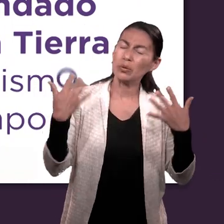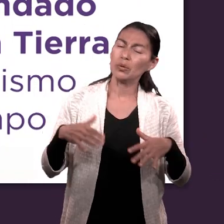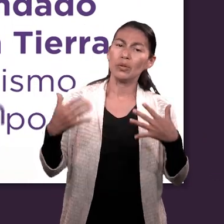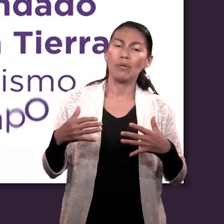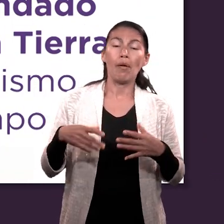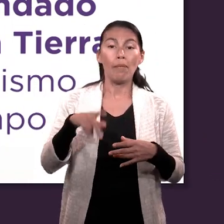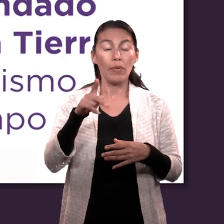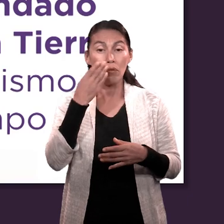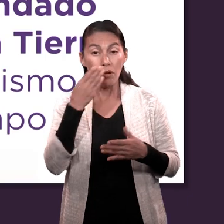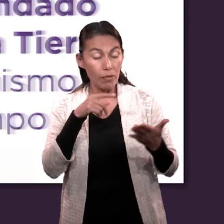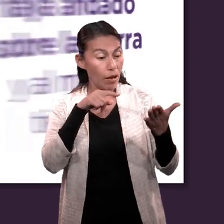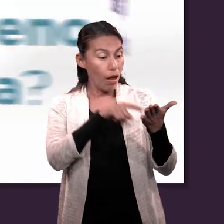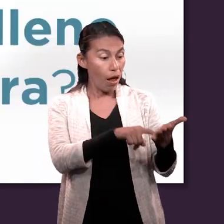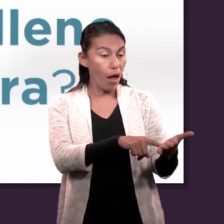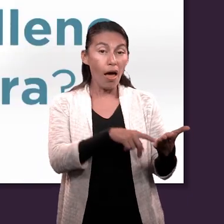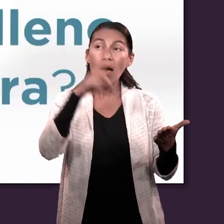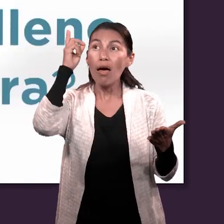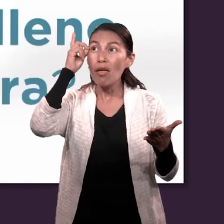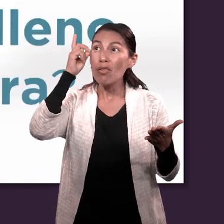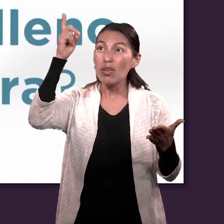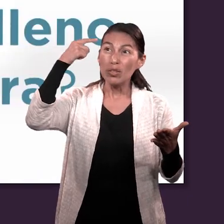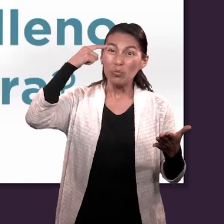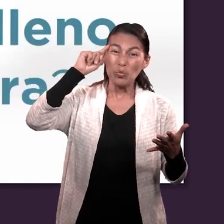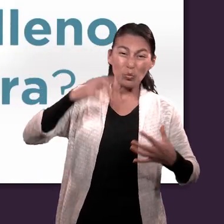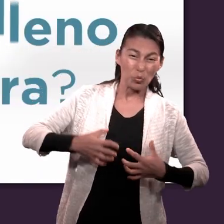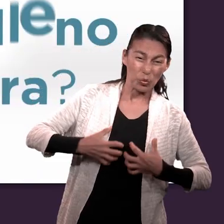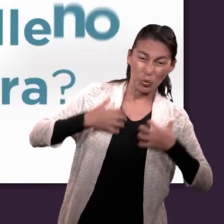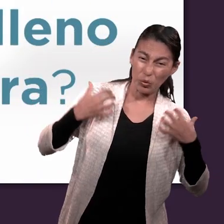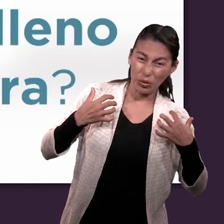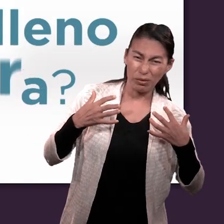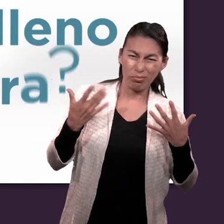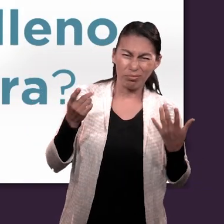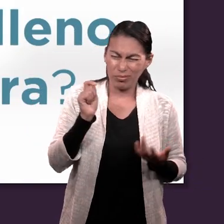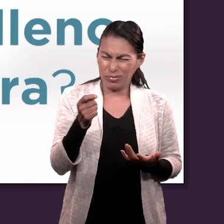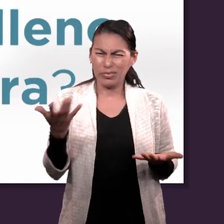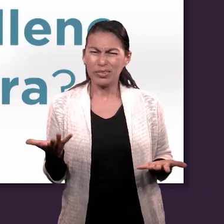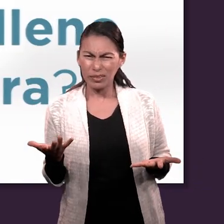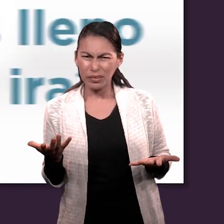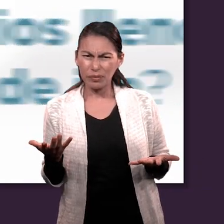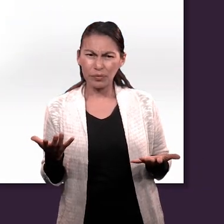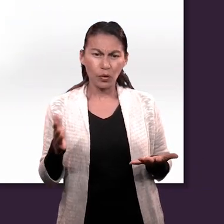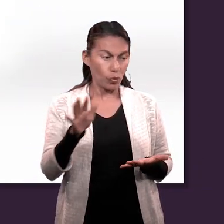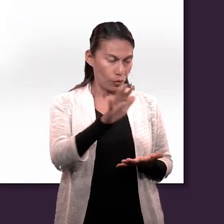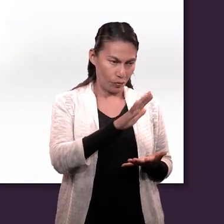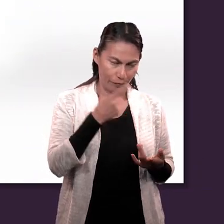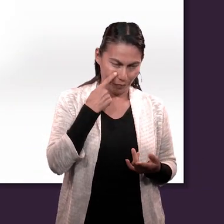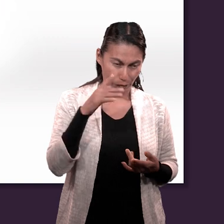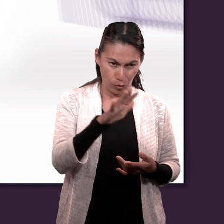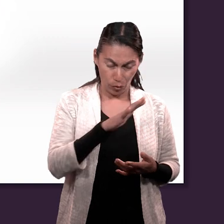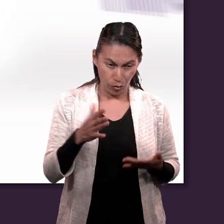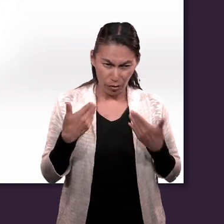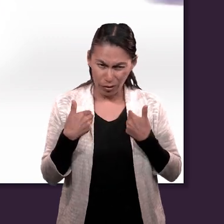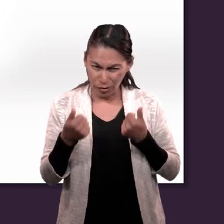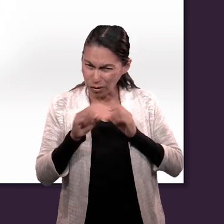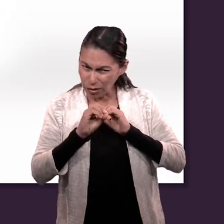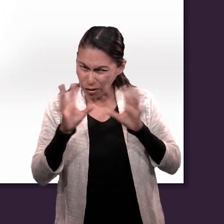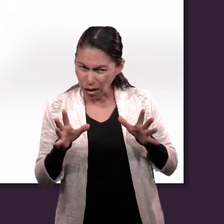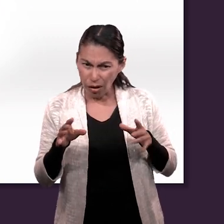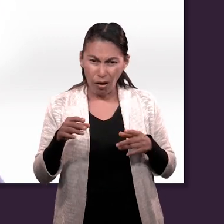mismo tiempo, la Biblia presenta a Dios lleno de ira? Necesitamos entender que la ira de Dios no